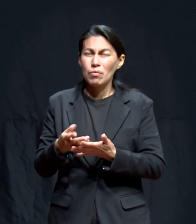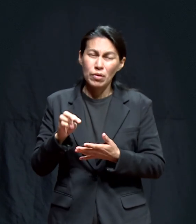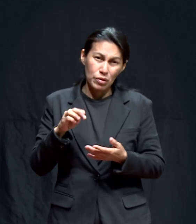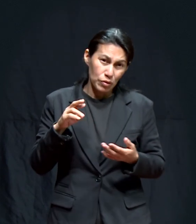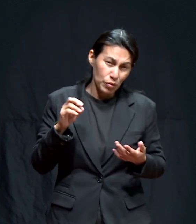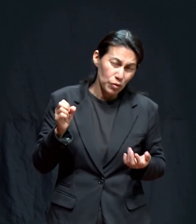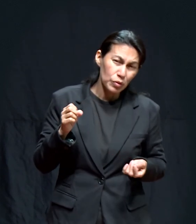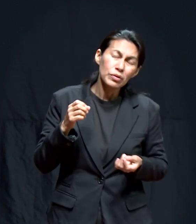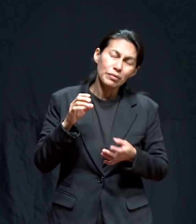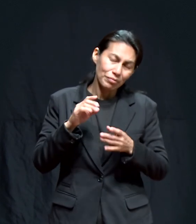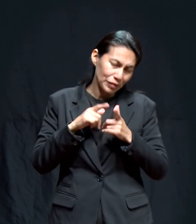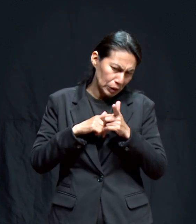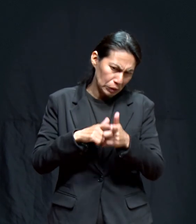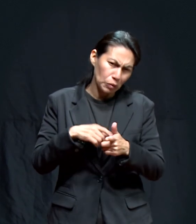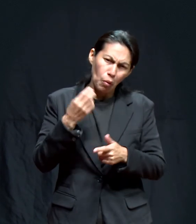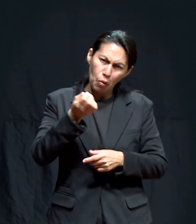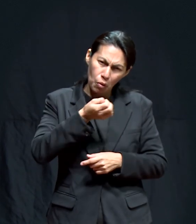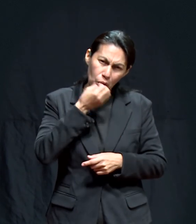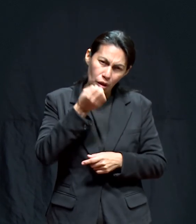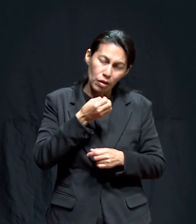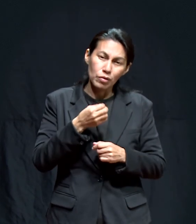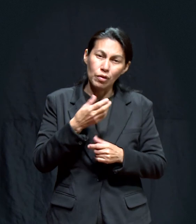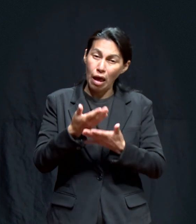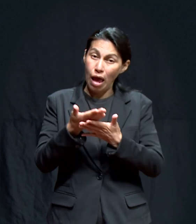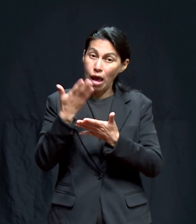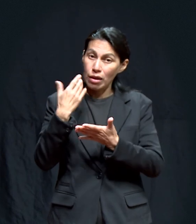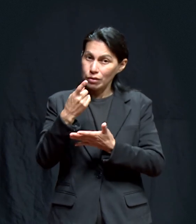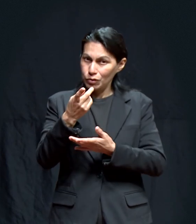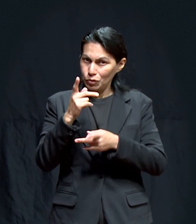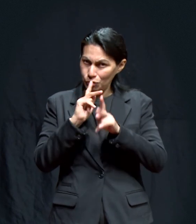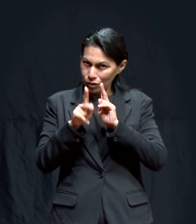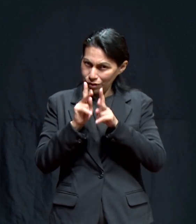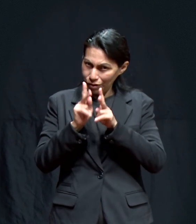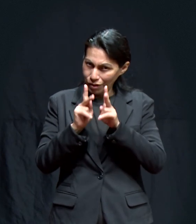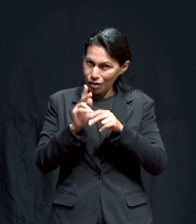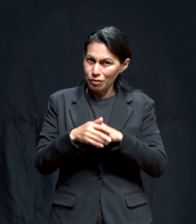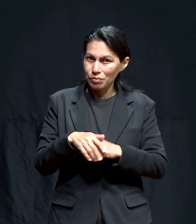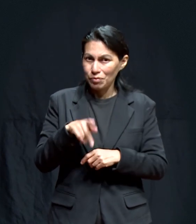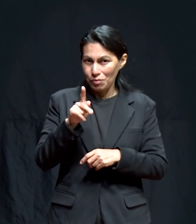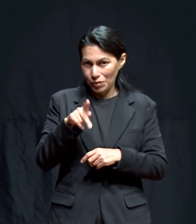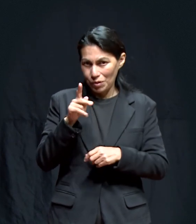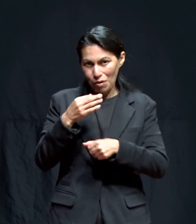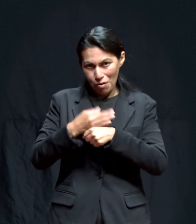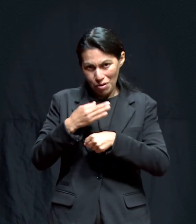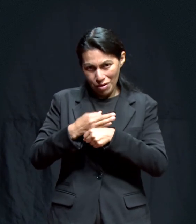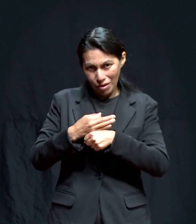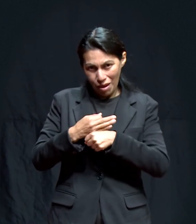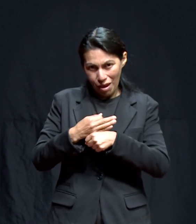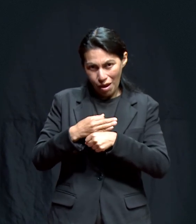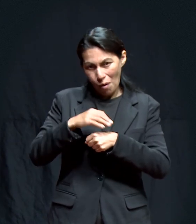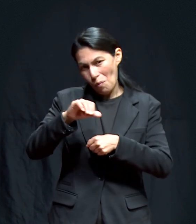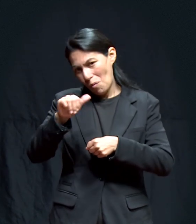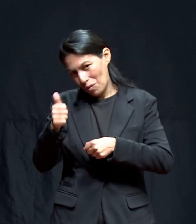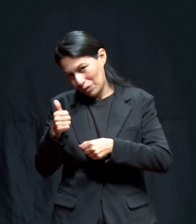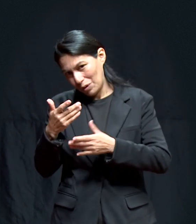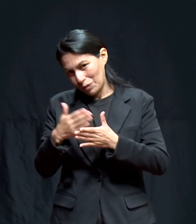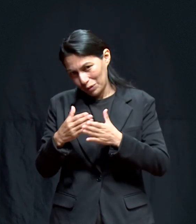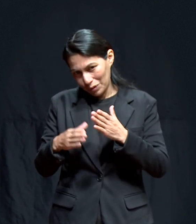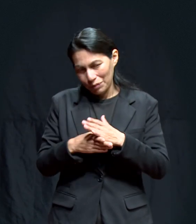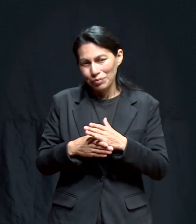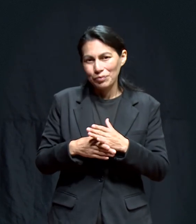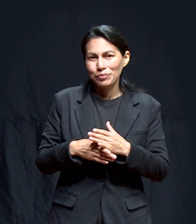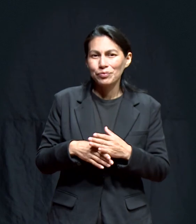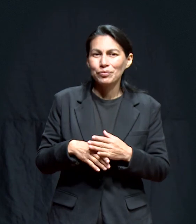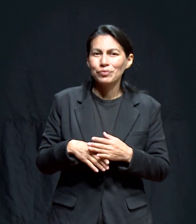Muchas gracias Hemos estado orando por ellos Por el asunto Que tú nos has comentado Norma Pero ahora Lo